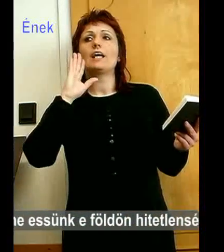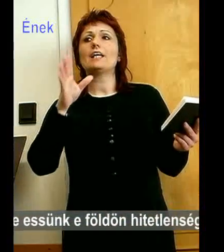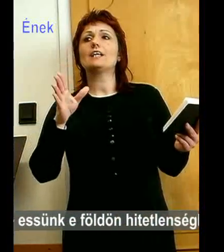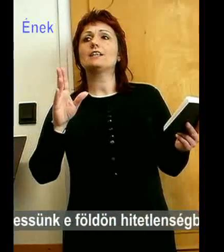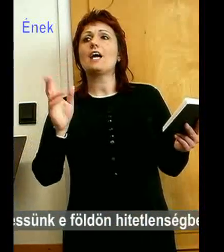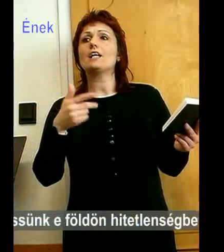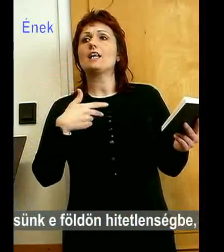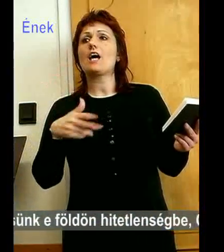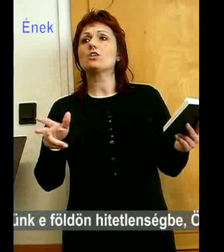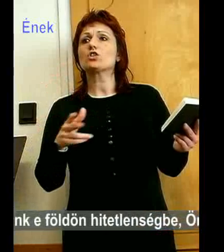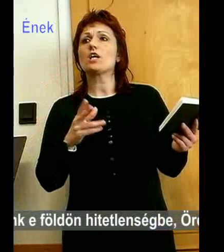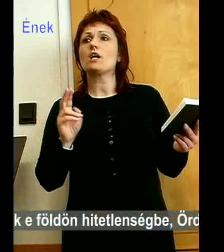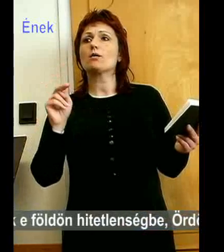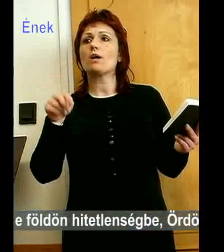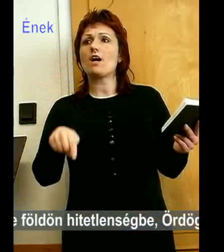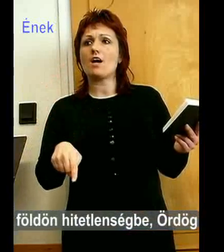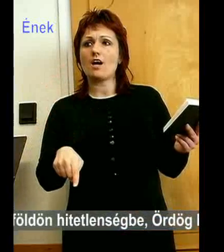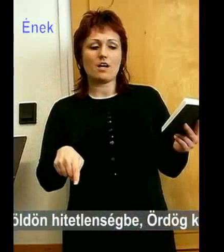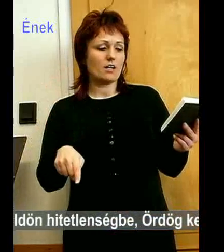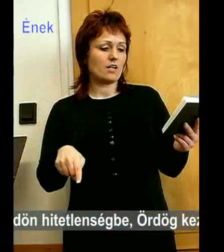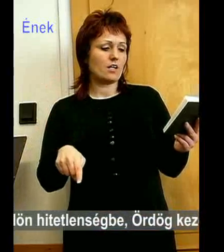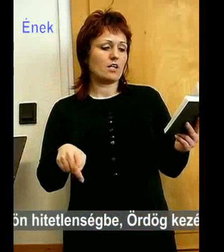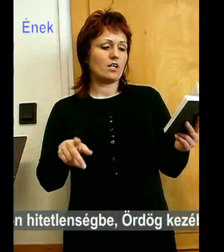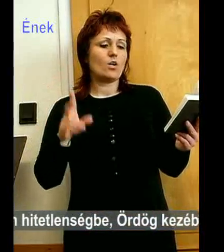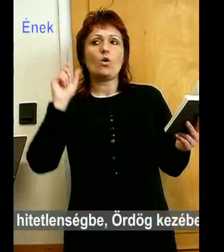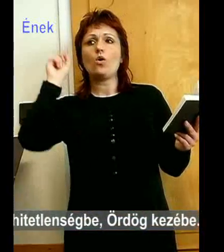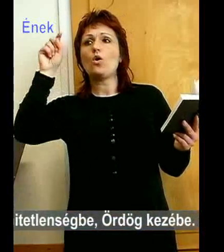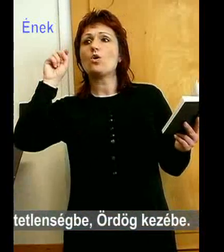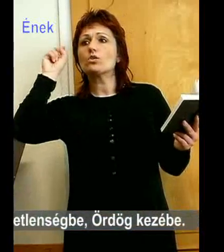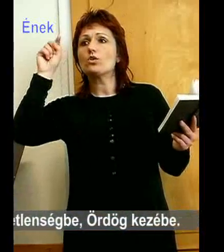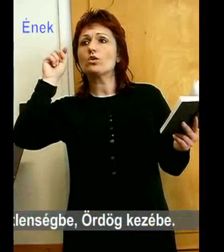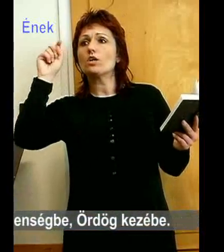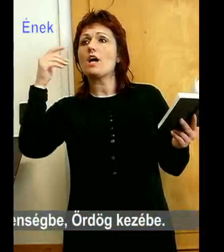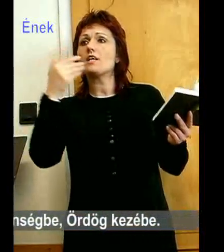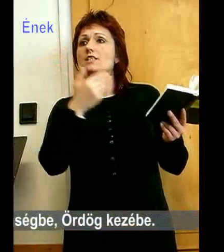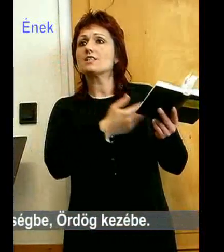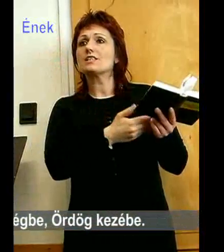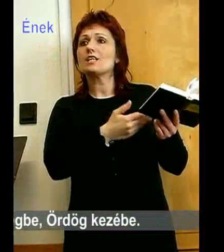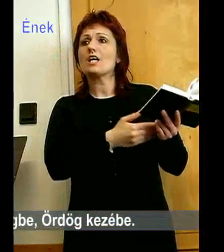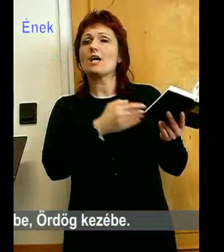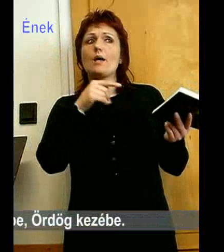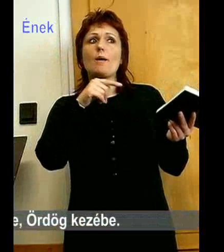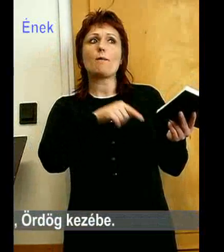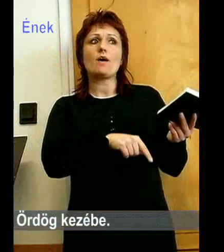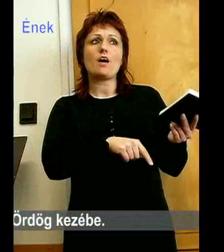hihetlenségben, vördöntkezében.